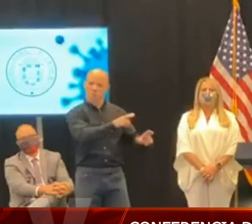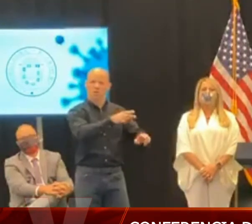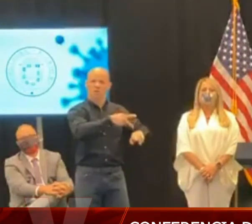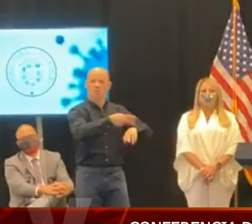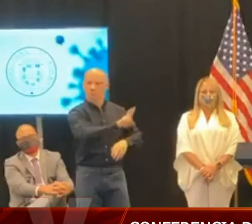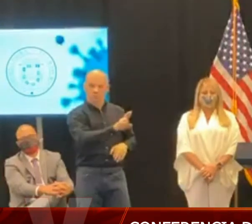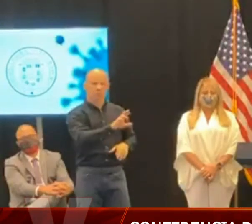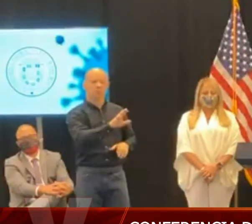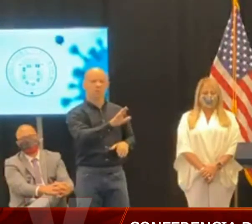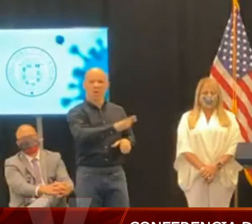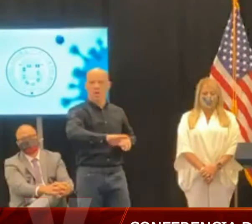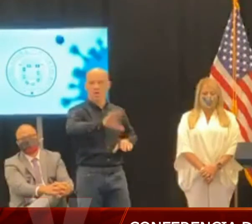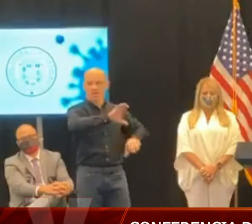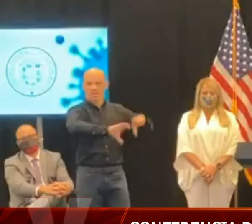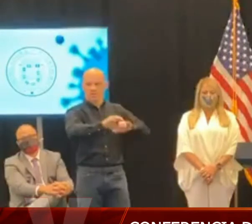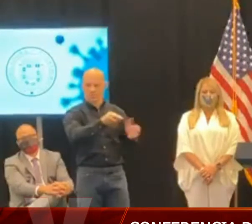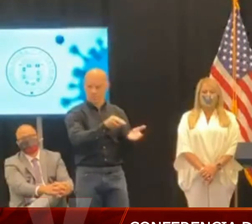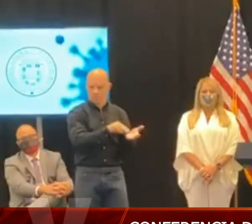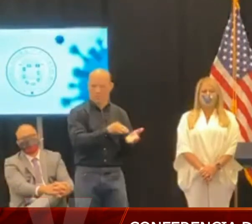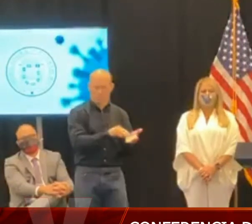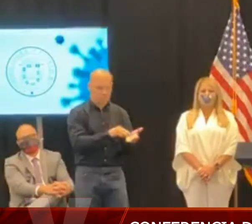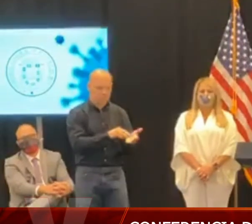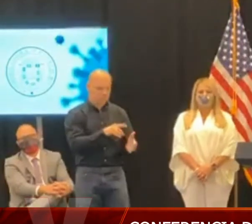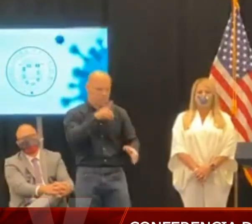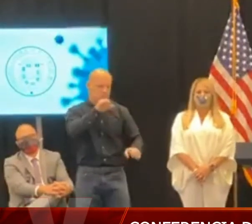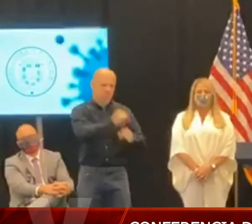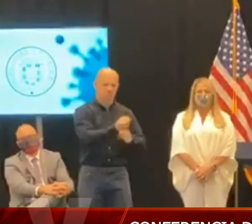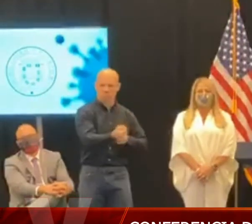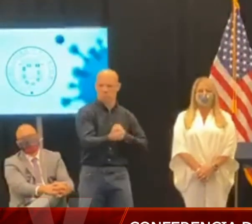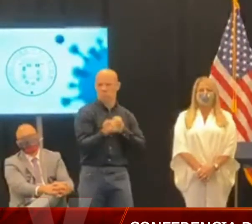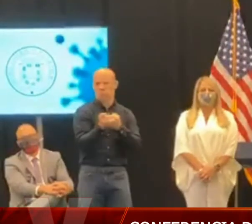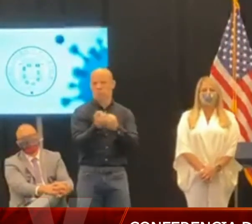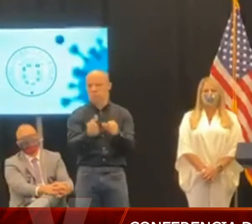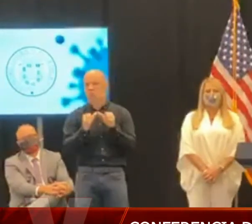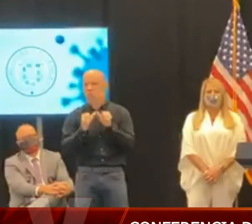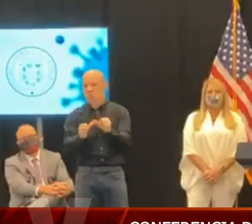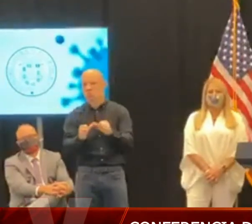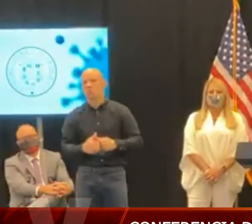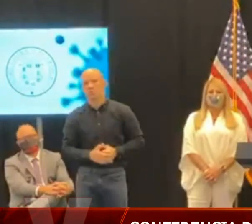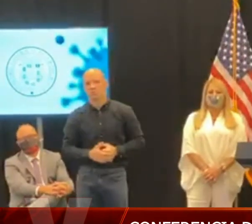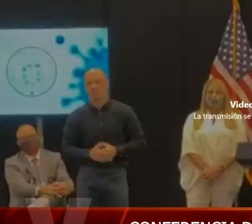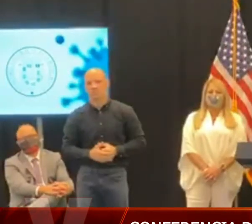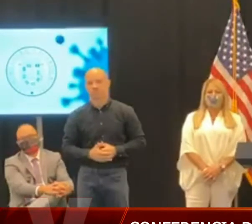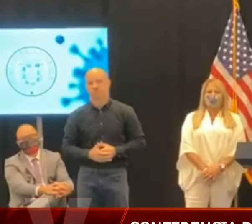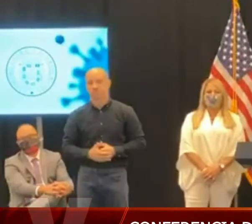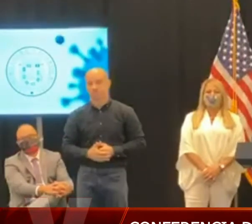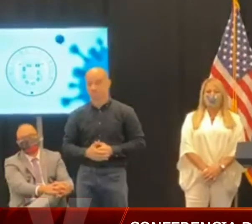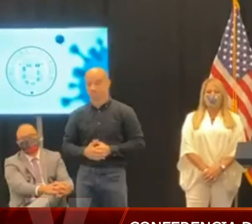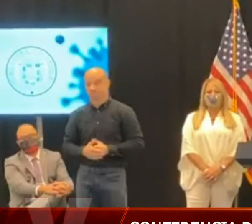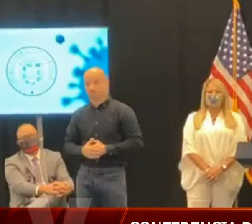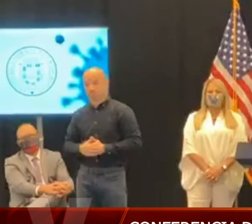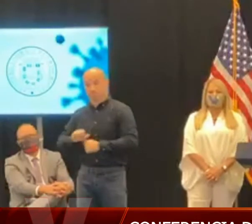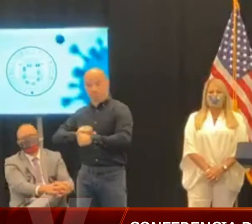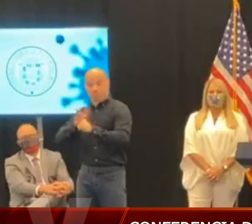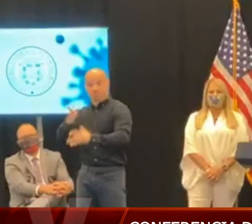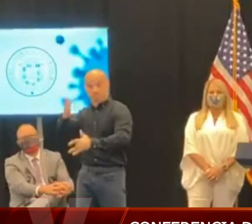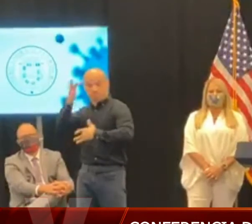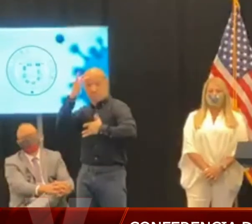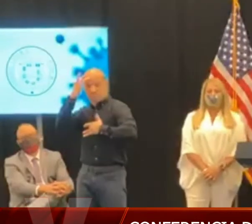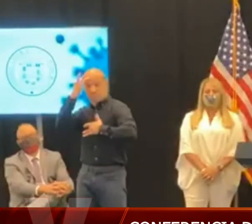Universidad de Puerto Rico. La pandemia puede resultar en ansiedad y generar emociones